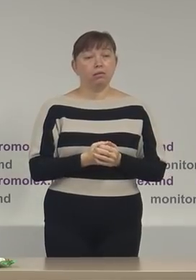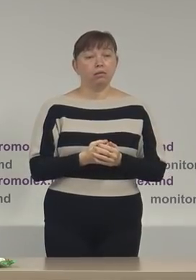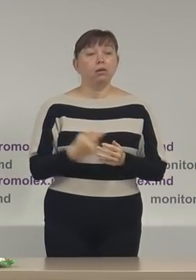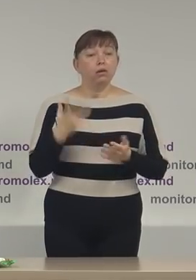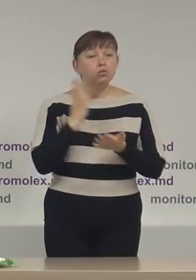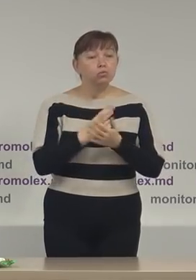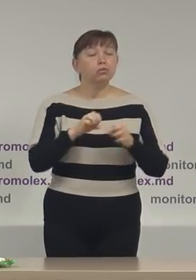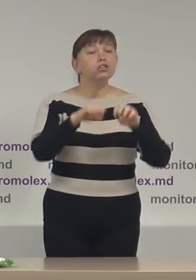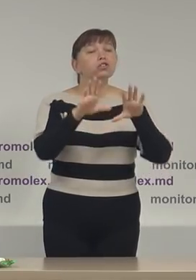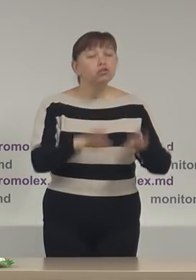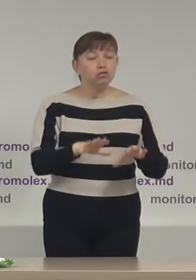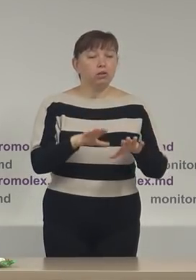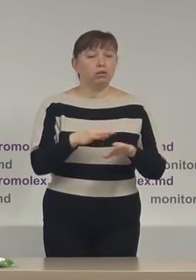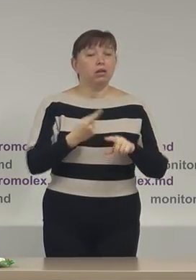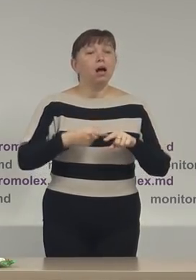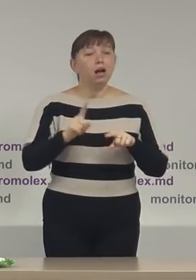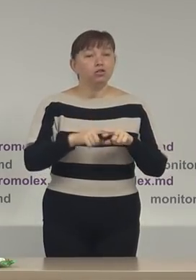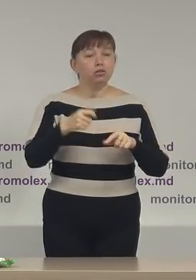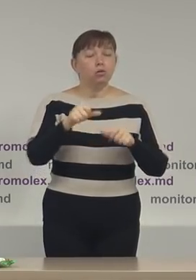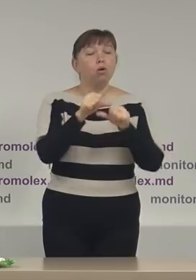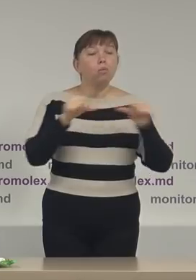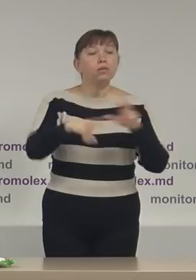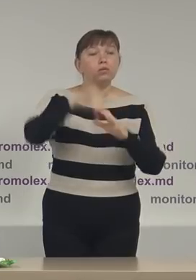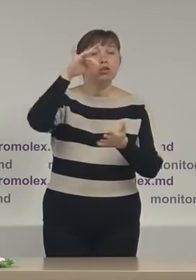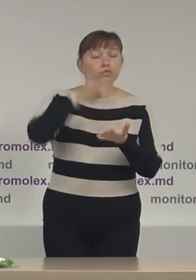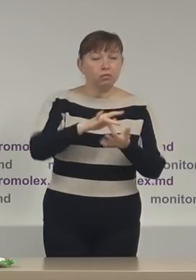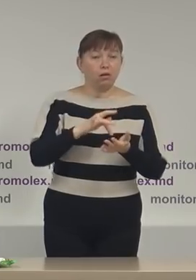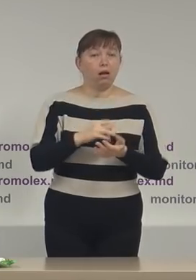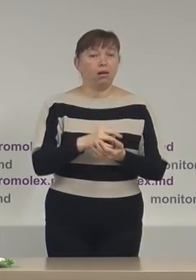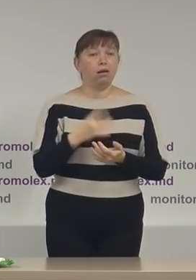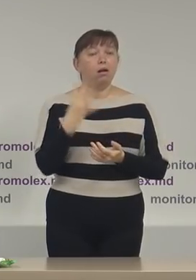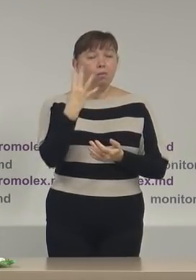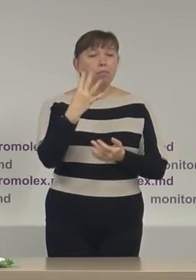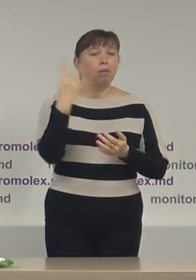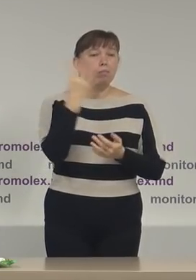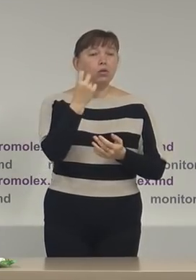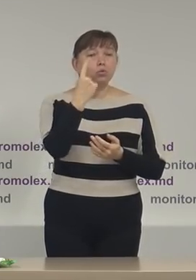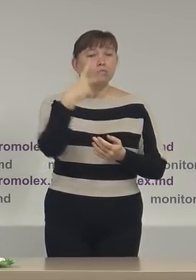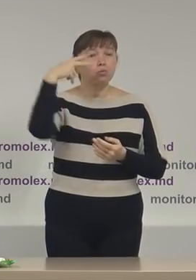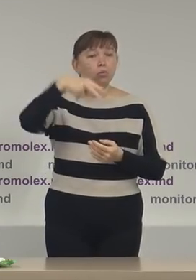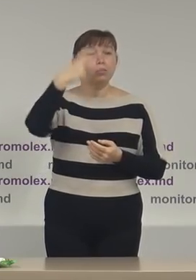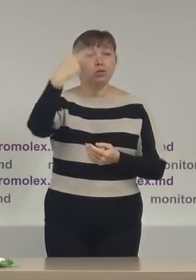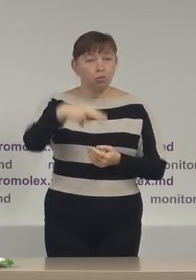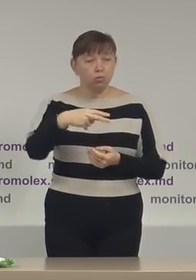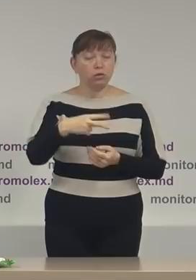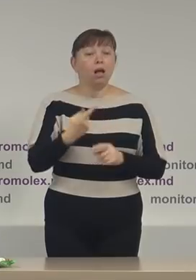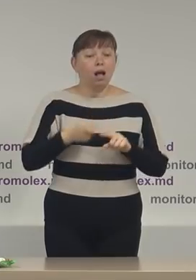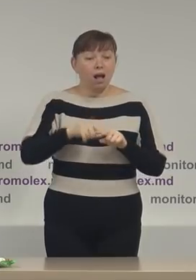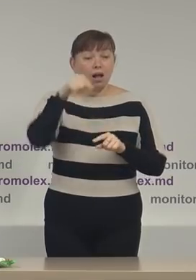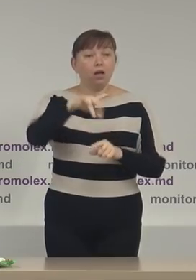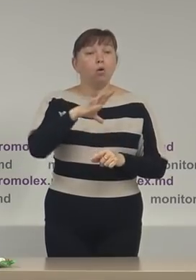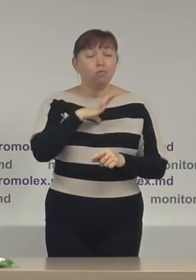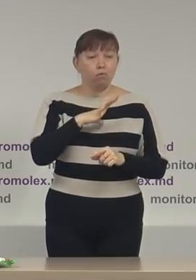decizia, hotărârea ce-a scuzit Comisiei Electorale Centrale din 4.11.2020, în care a fost